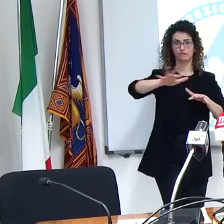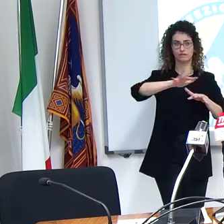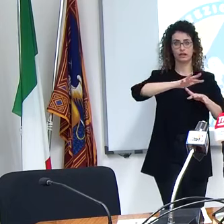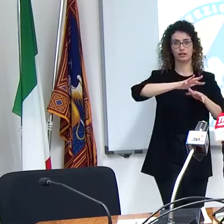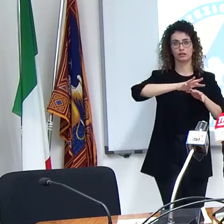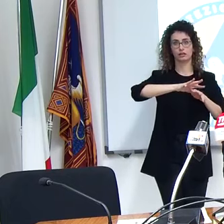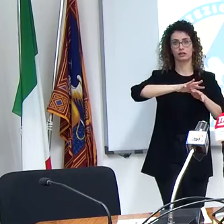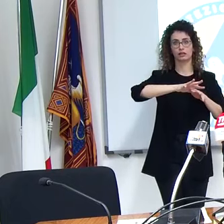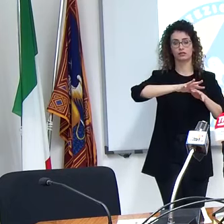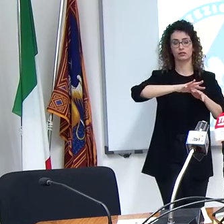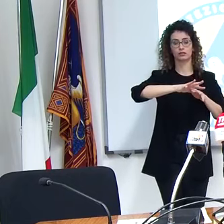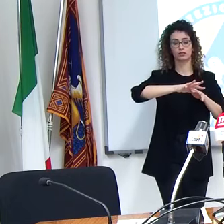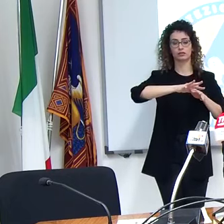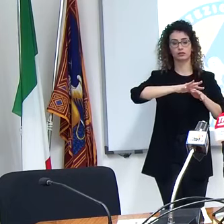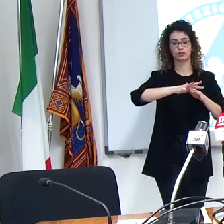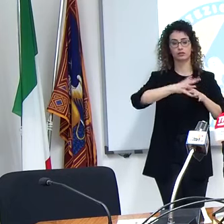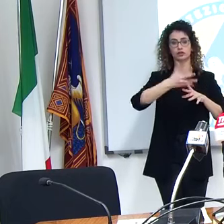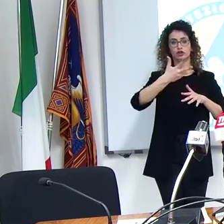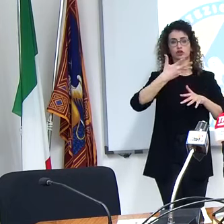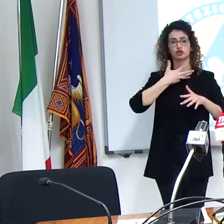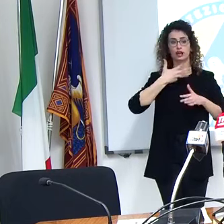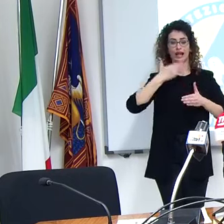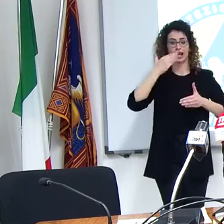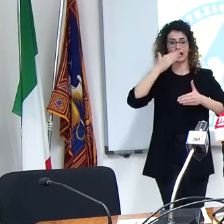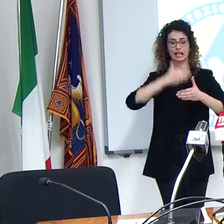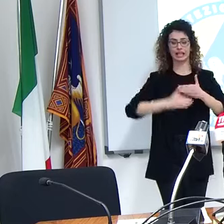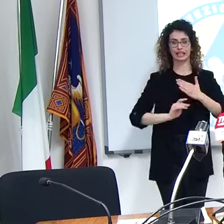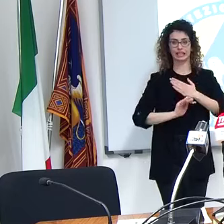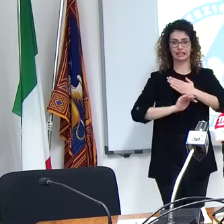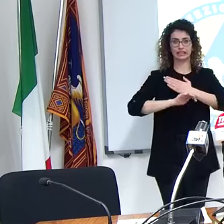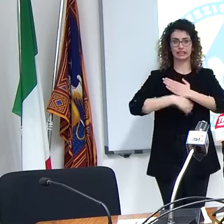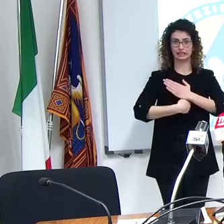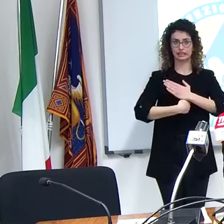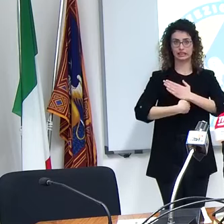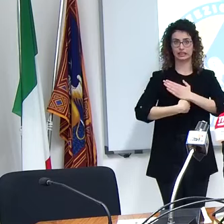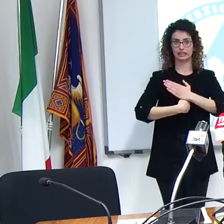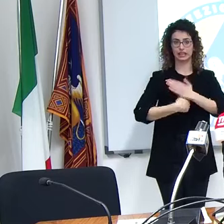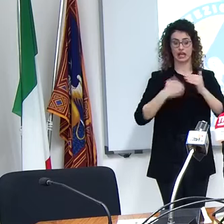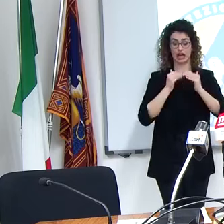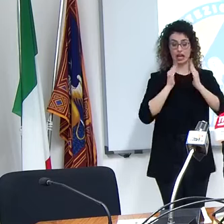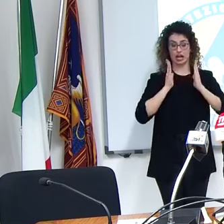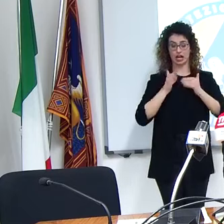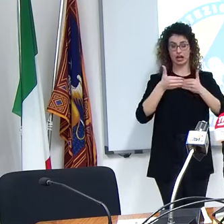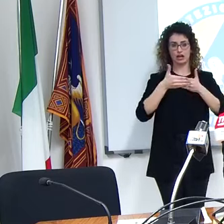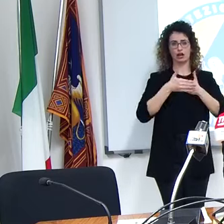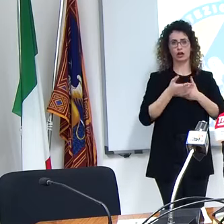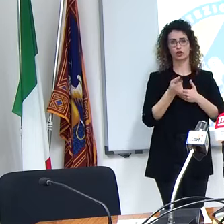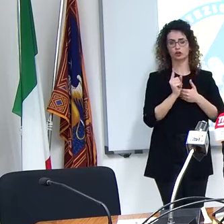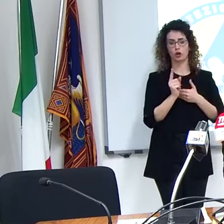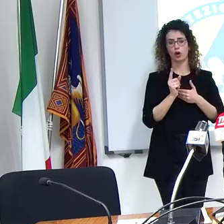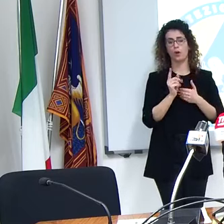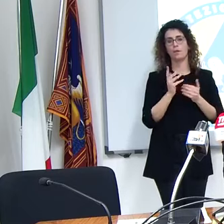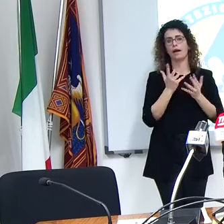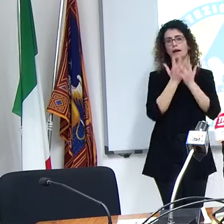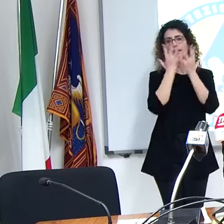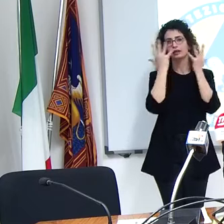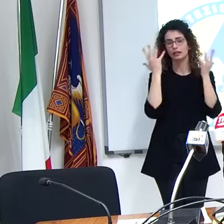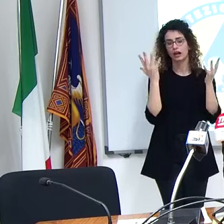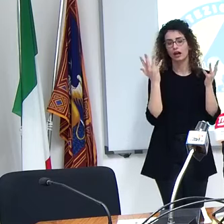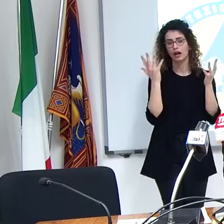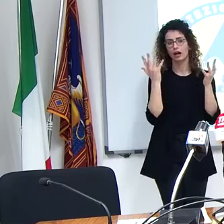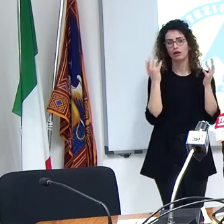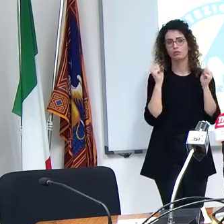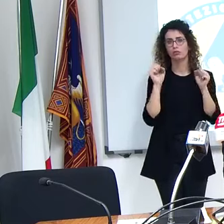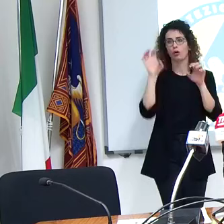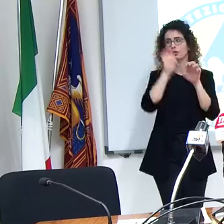non c'è una rigorosa limitazione riferita all'abitazione ma sicuramente non si può circolare per tutta